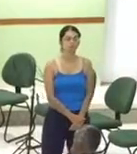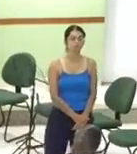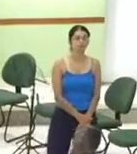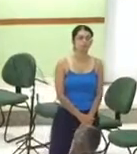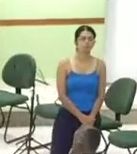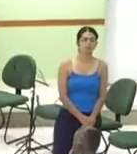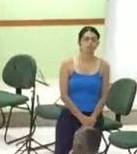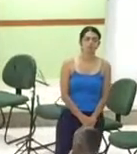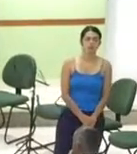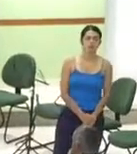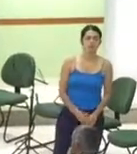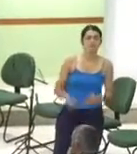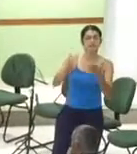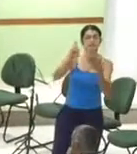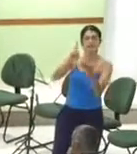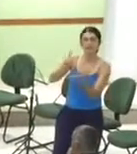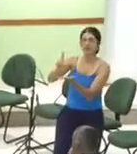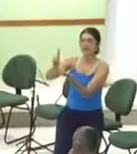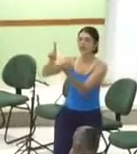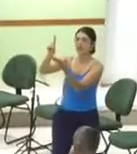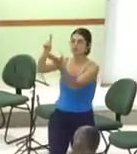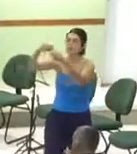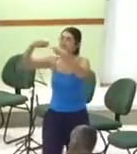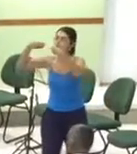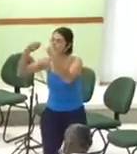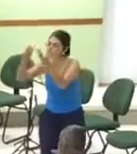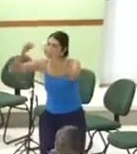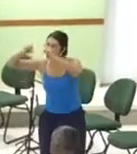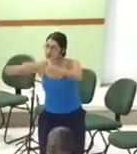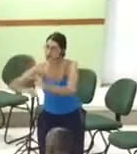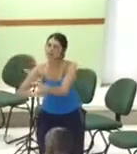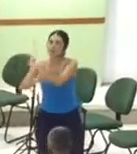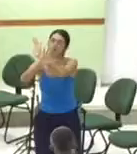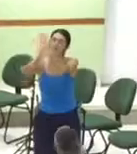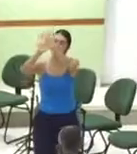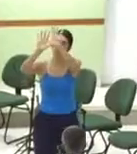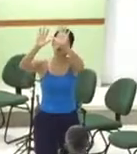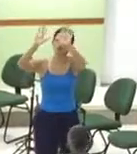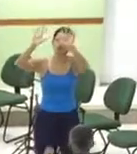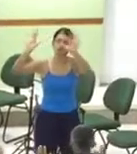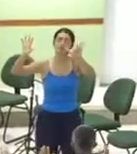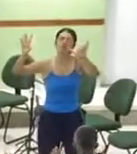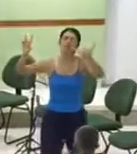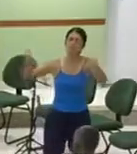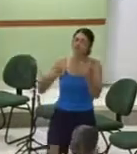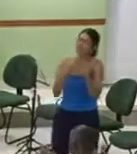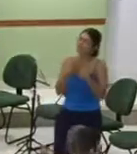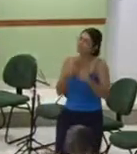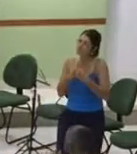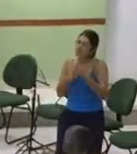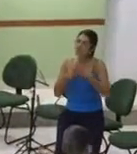A Deus Adeus Deus Glória Relâmpria integrou